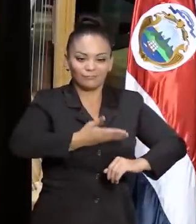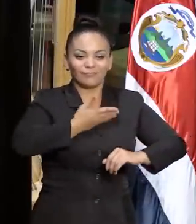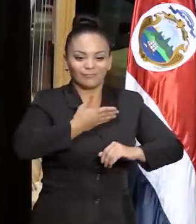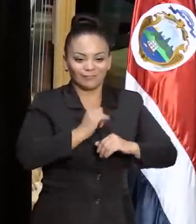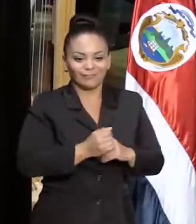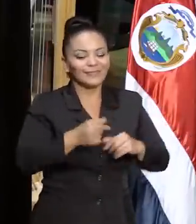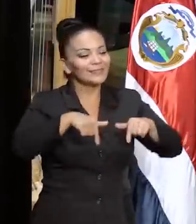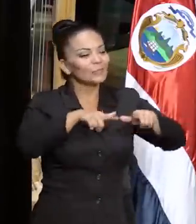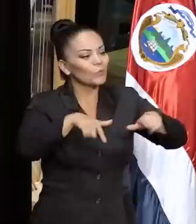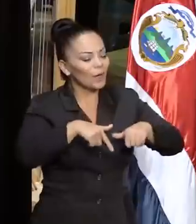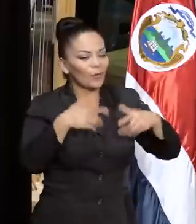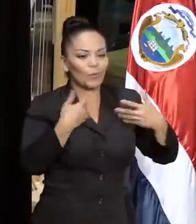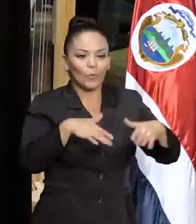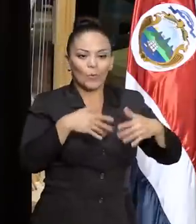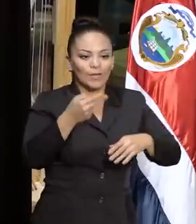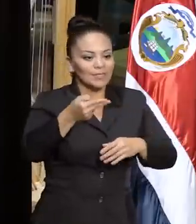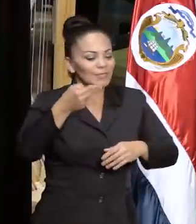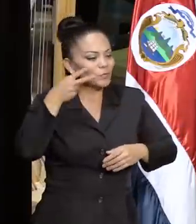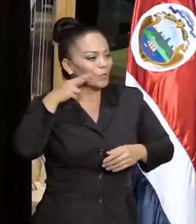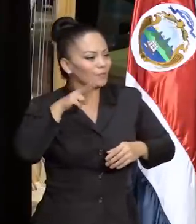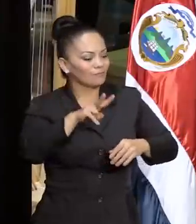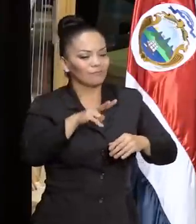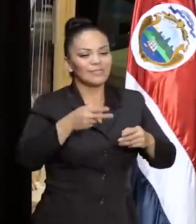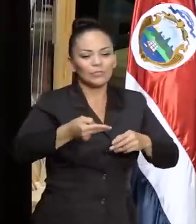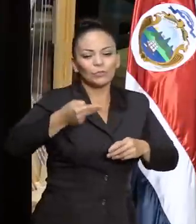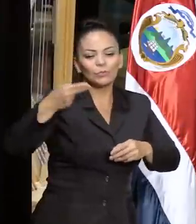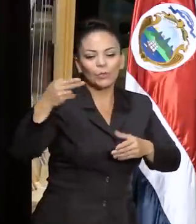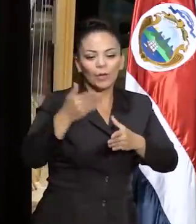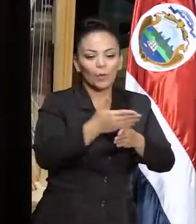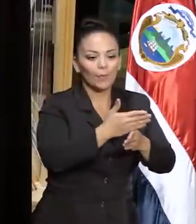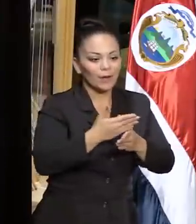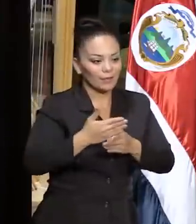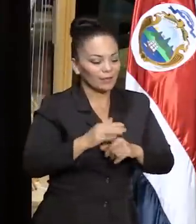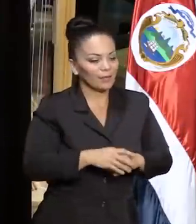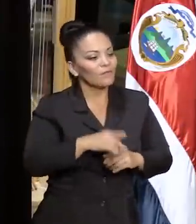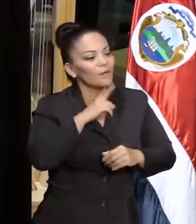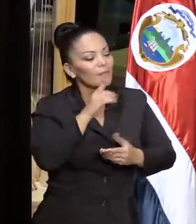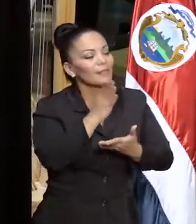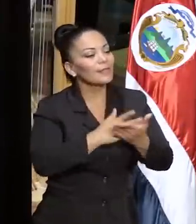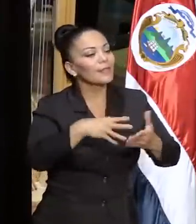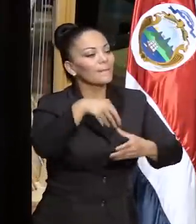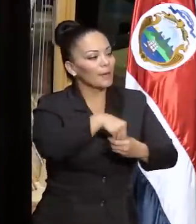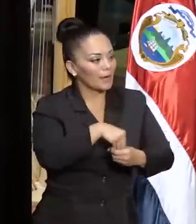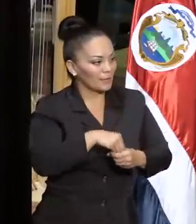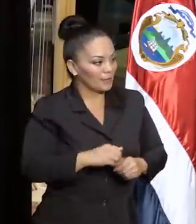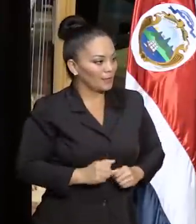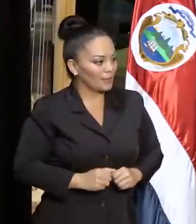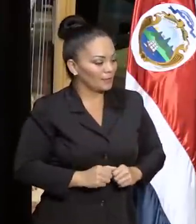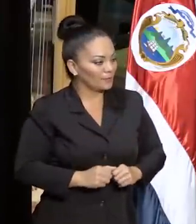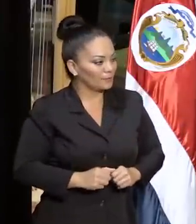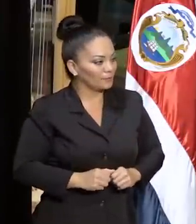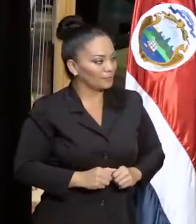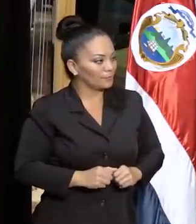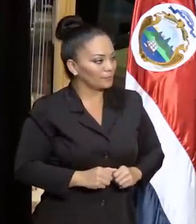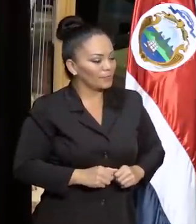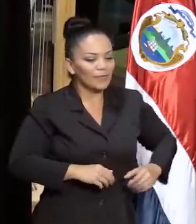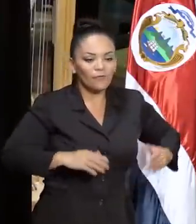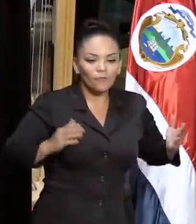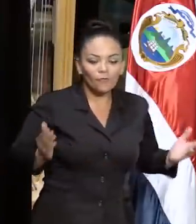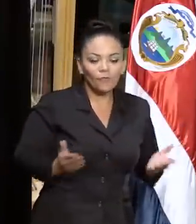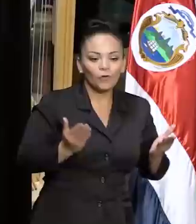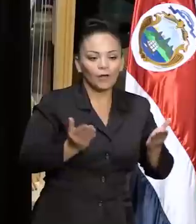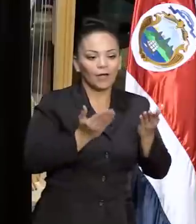presenciado nuestra historia compartida y ha sido parte del forjar